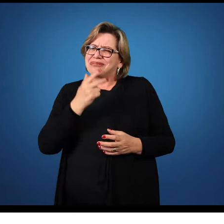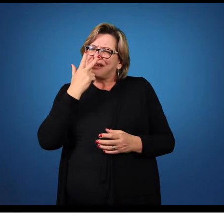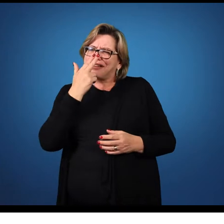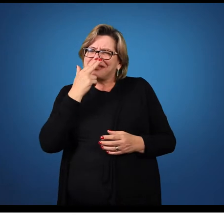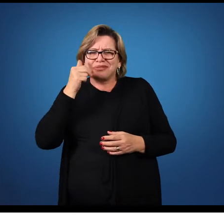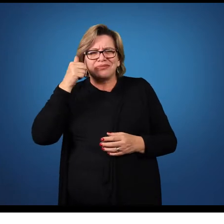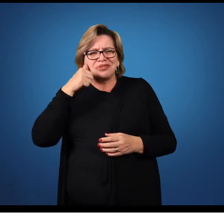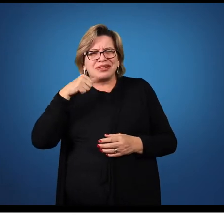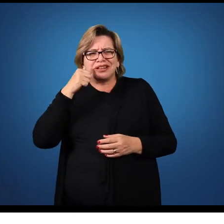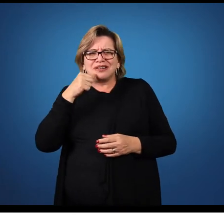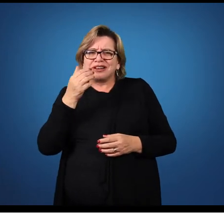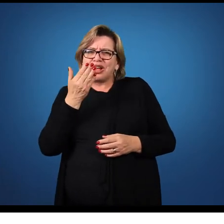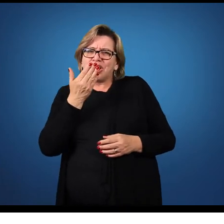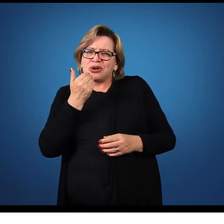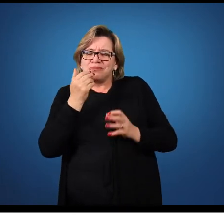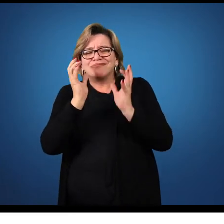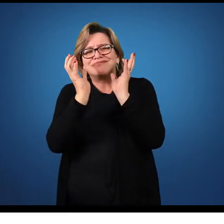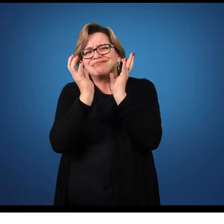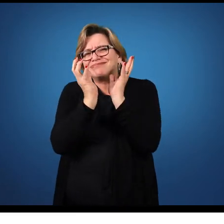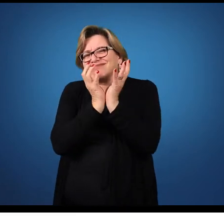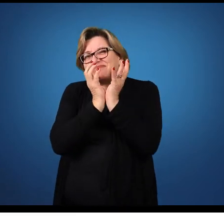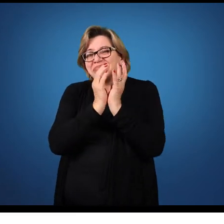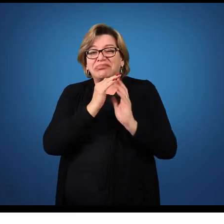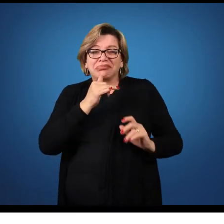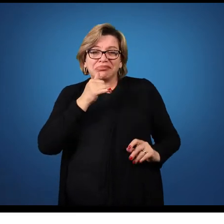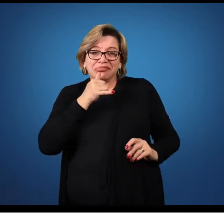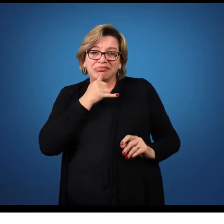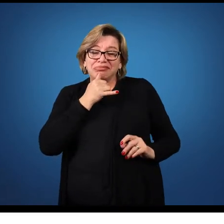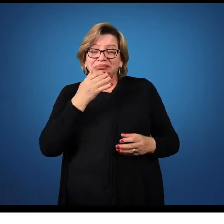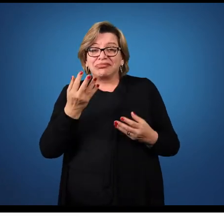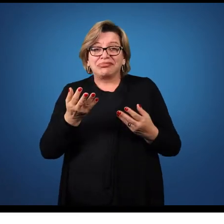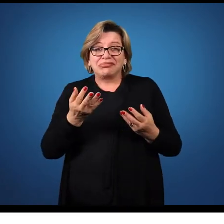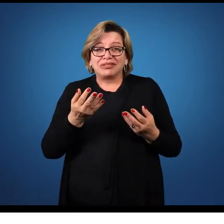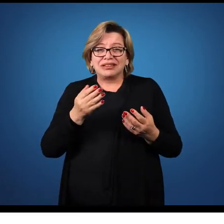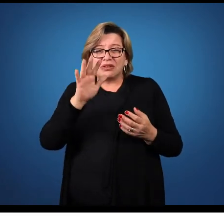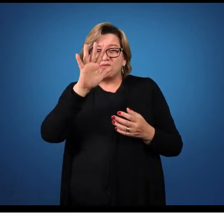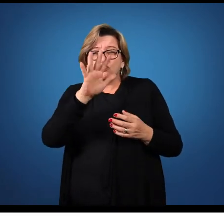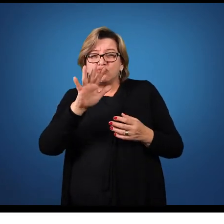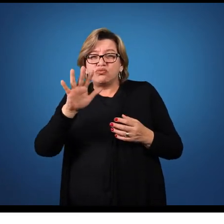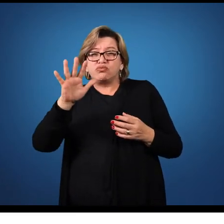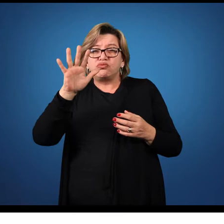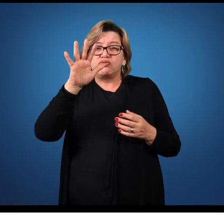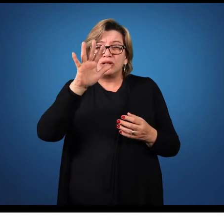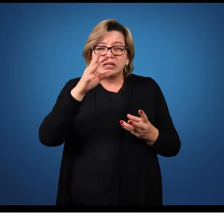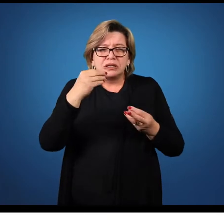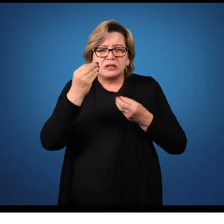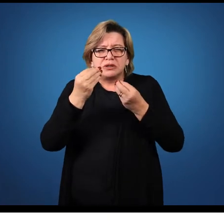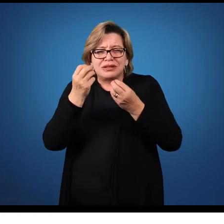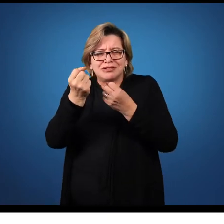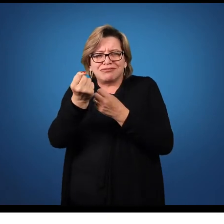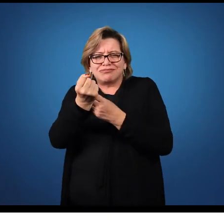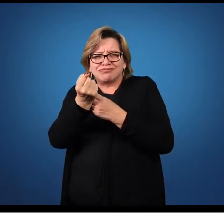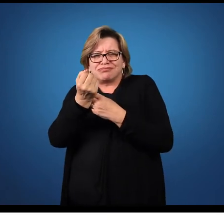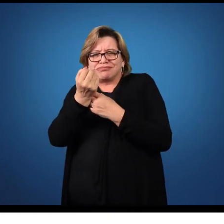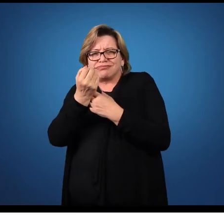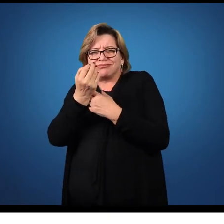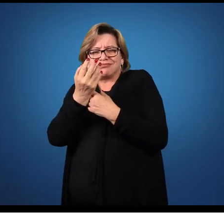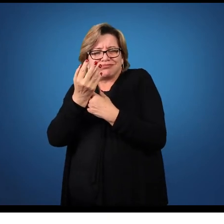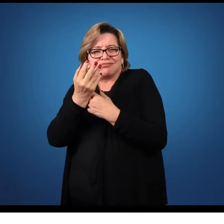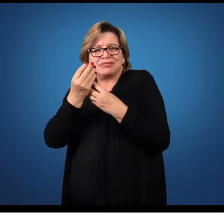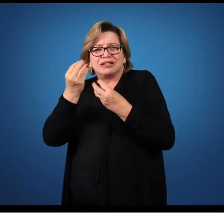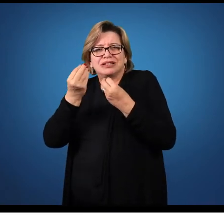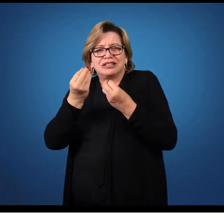folha de alface sem ter muita graça. Então, essa mancha, ela começa a ficar ainda mais difusa.